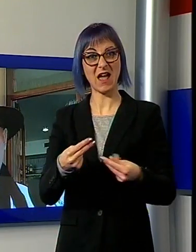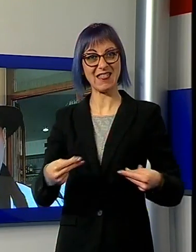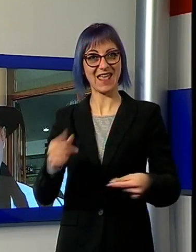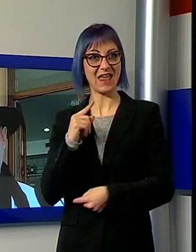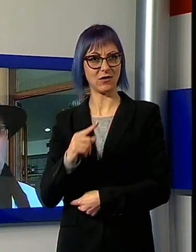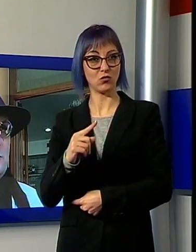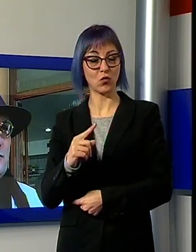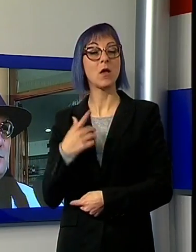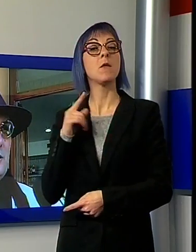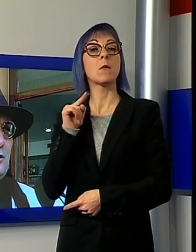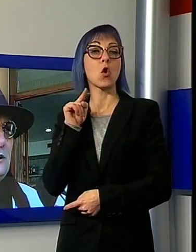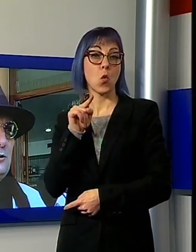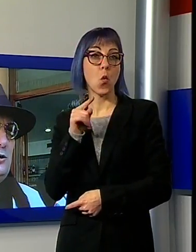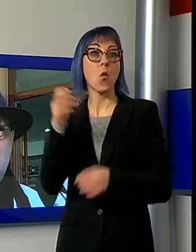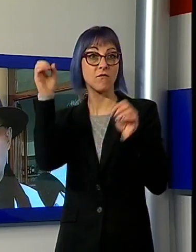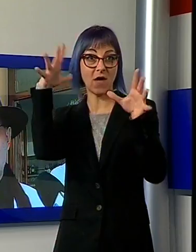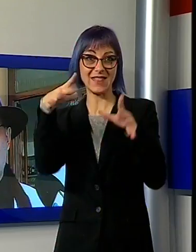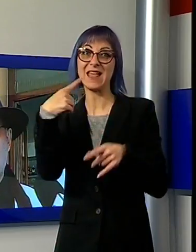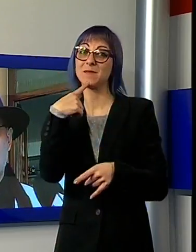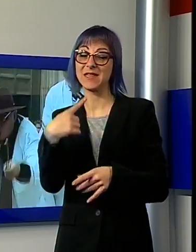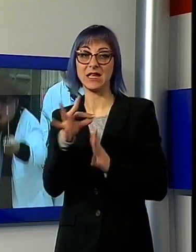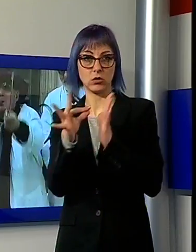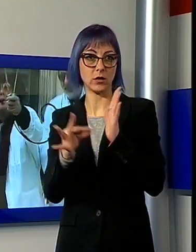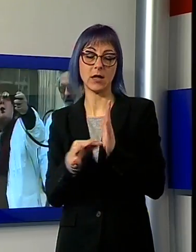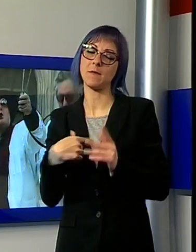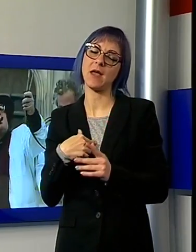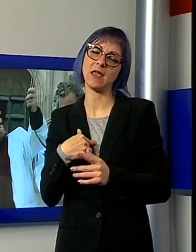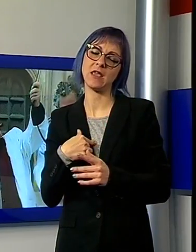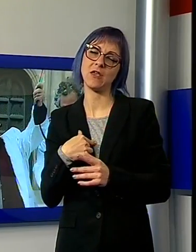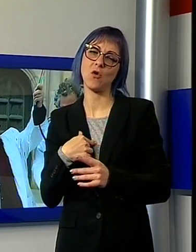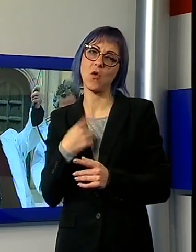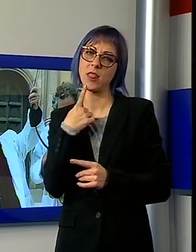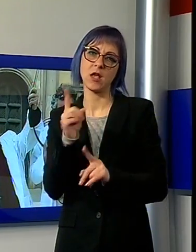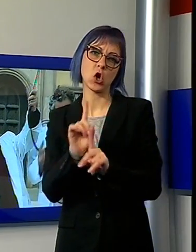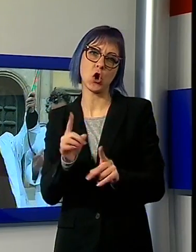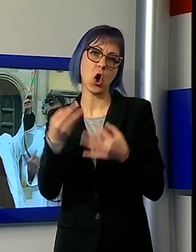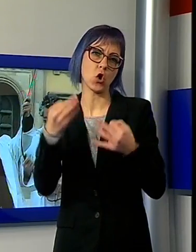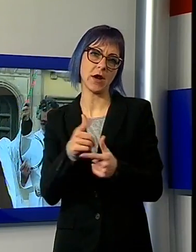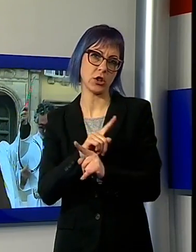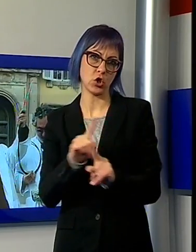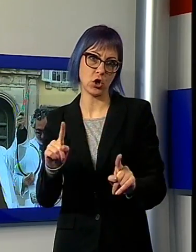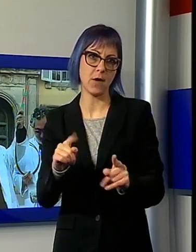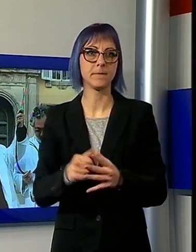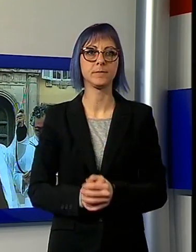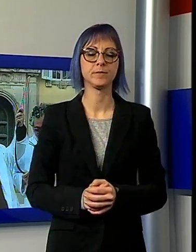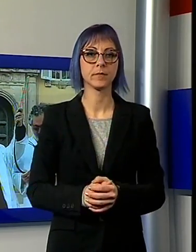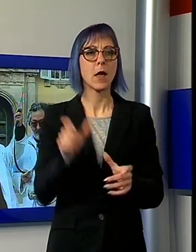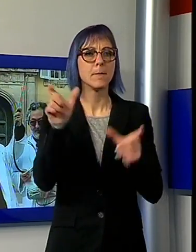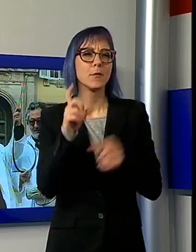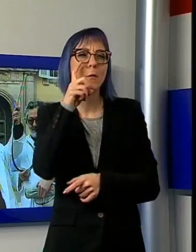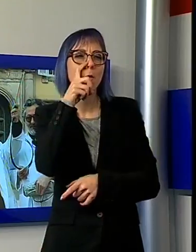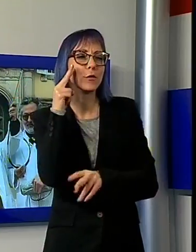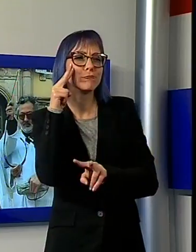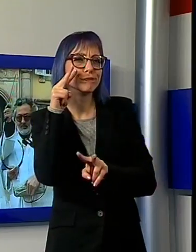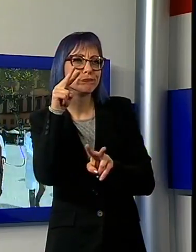specificato ma non mi sembra corretto io dirlo. Turisti e lucchesi incuriositi nel vedere la squadra al lavoro